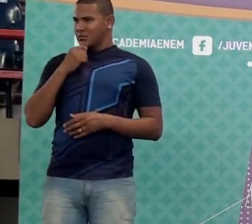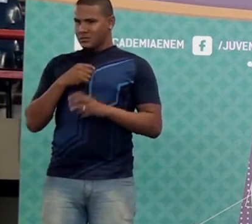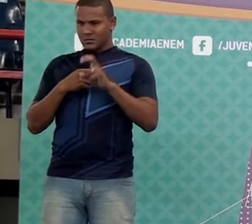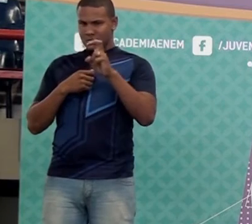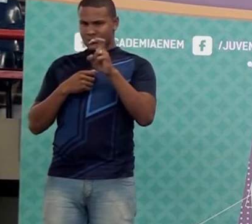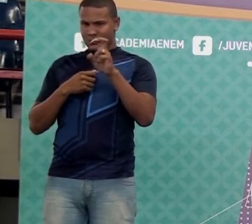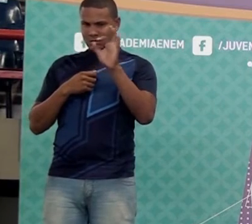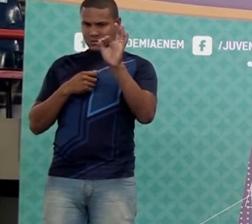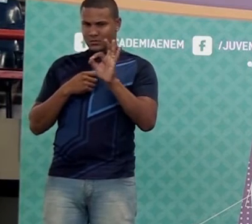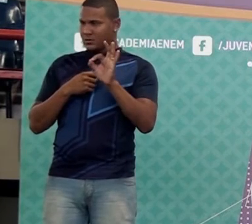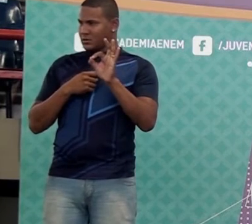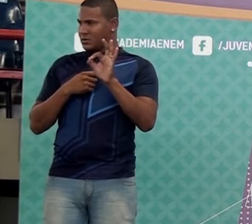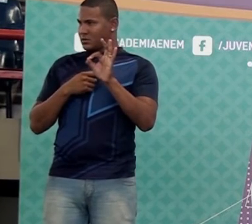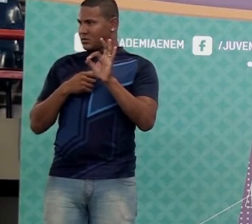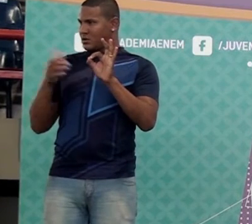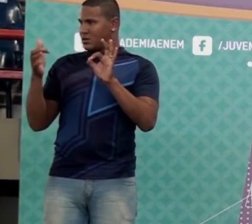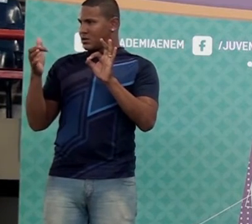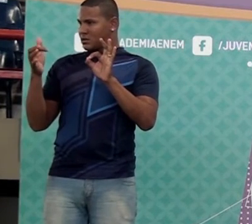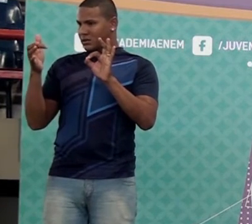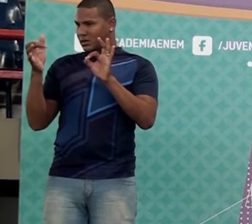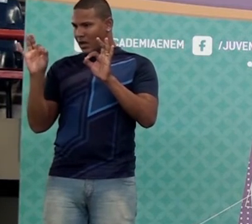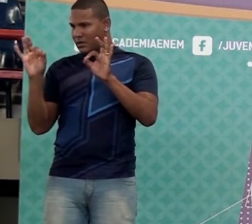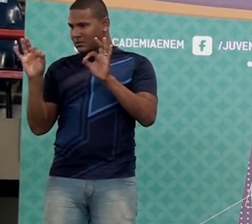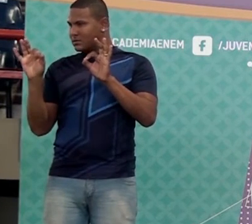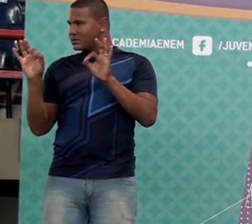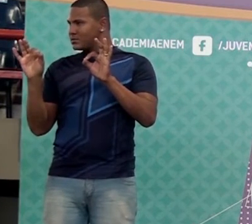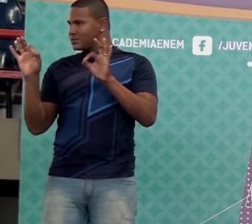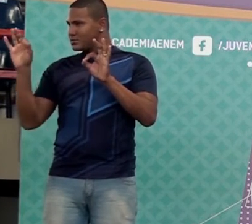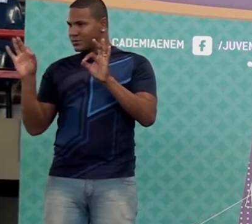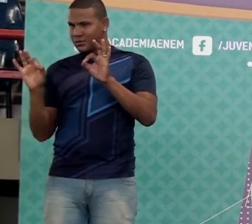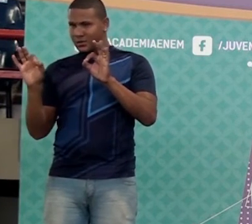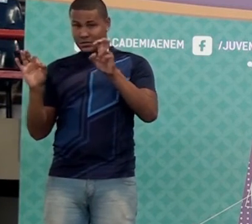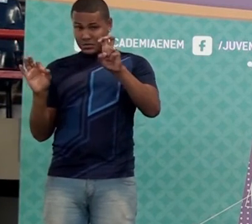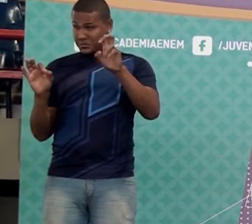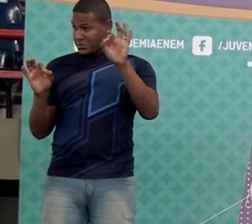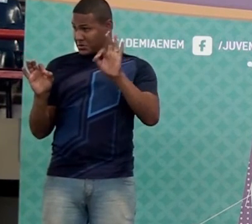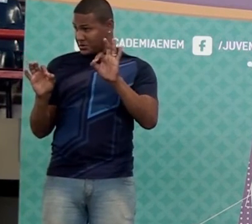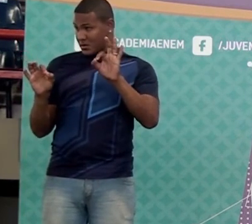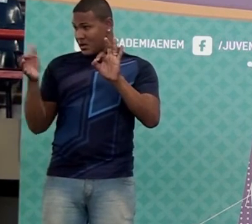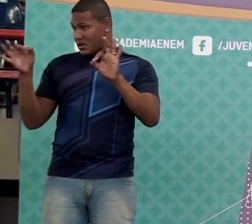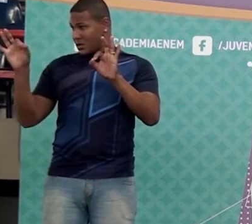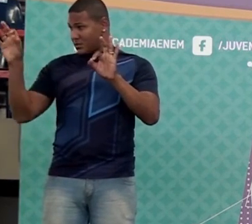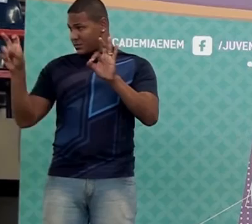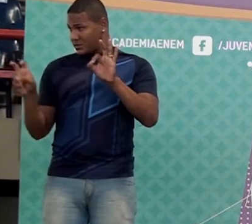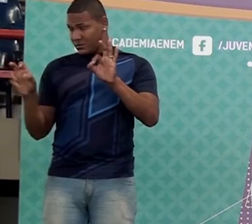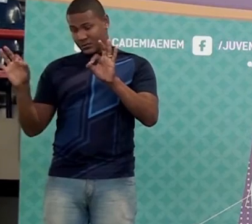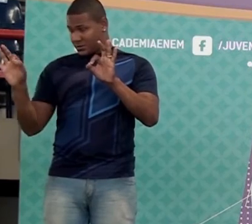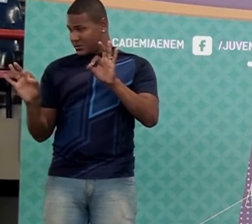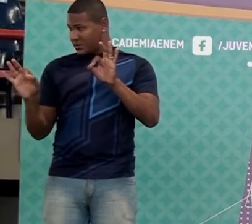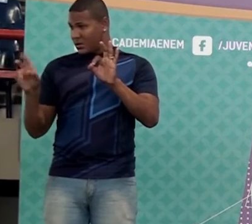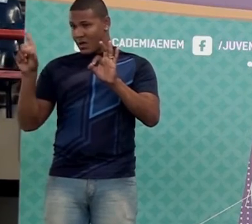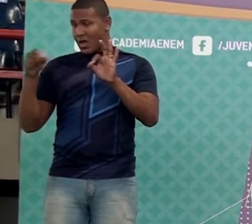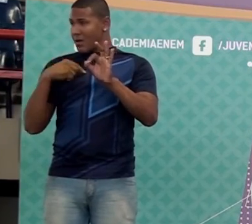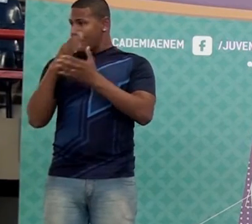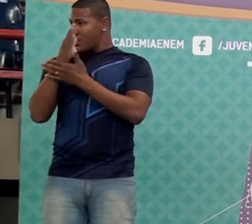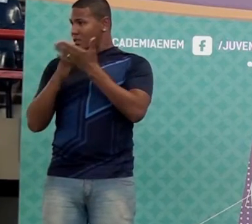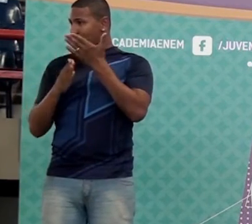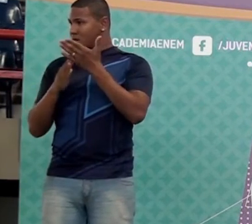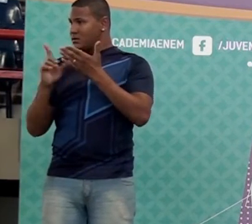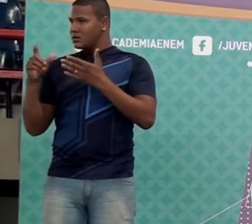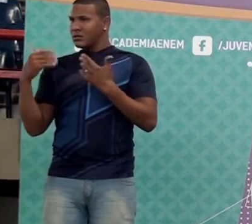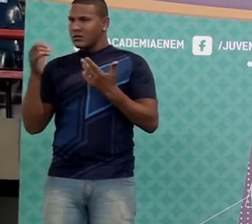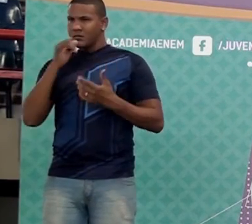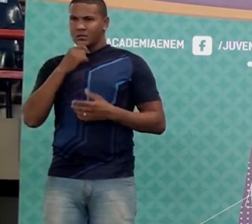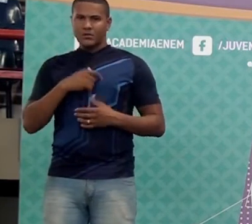cento? Então quanto é a metade de quarenta e seis? Mentalmente, metade de quarenta e seis. Vinte e três. Pronto, então.